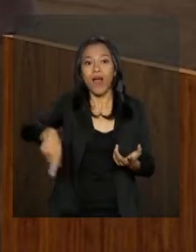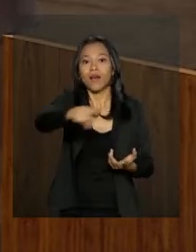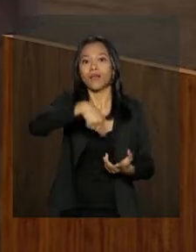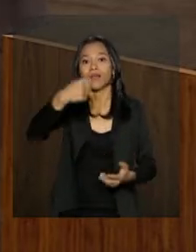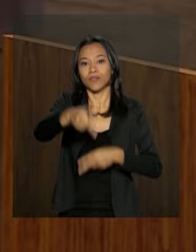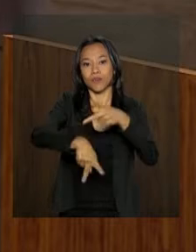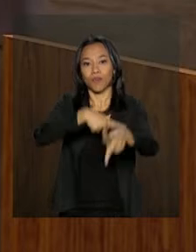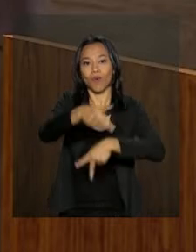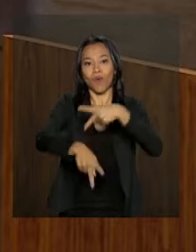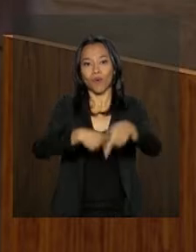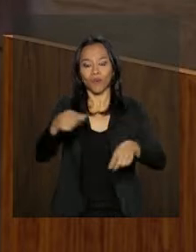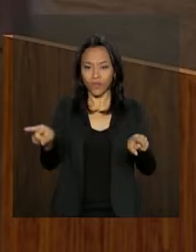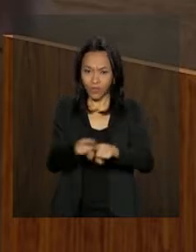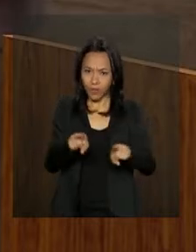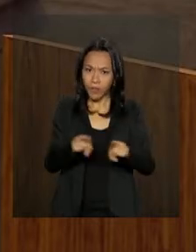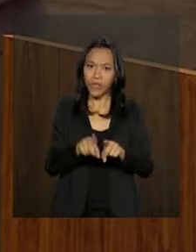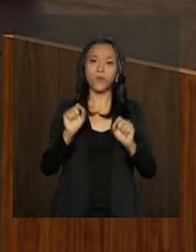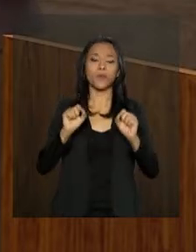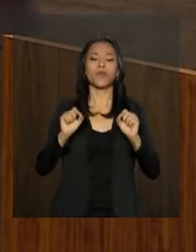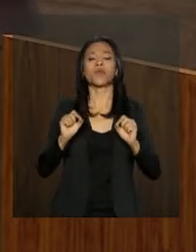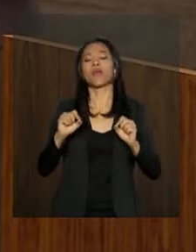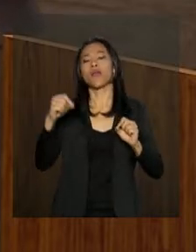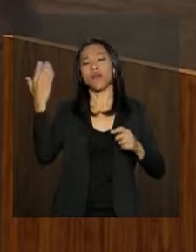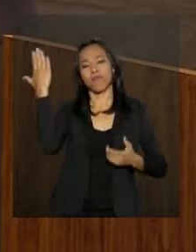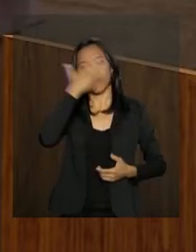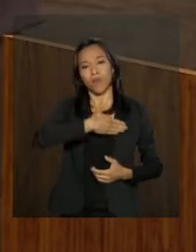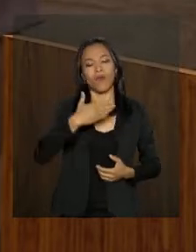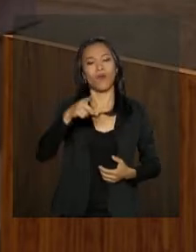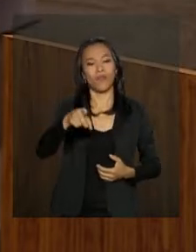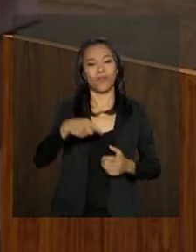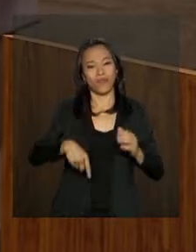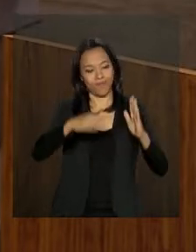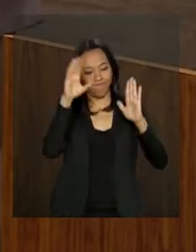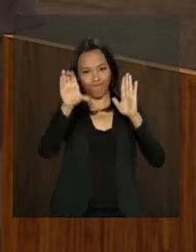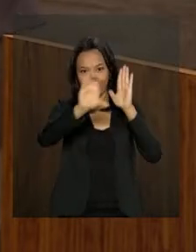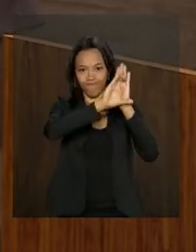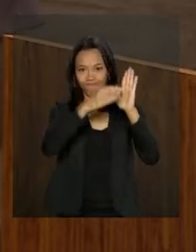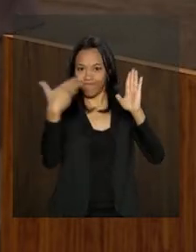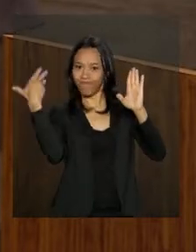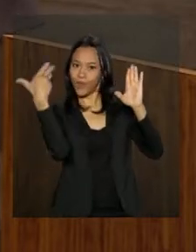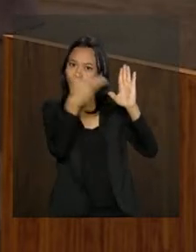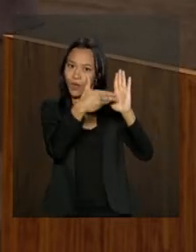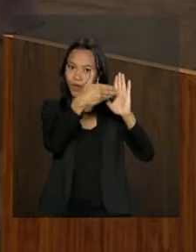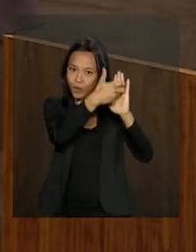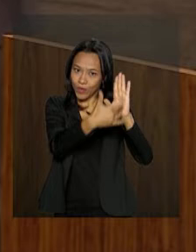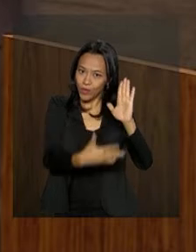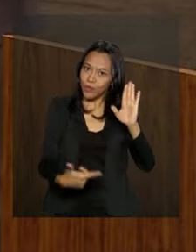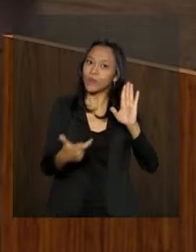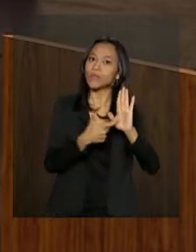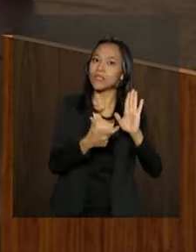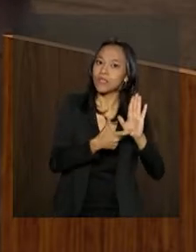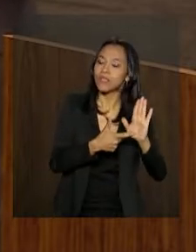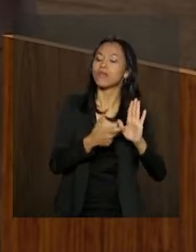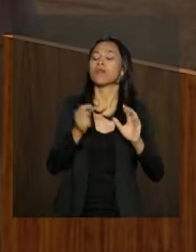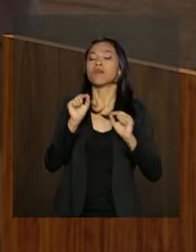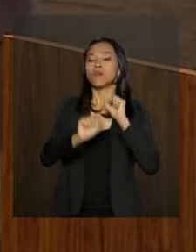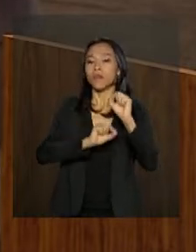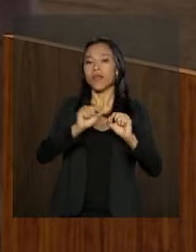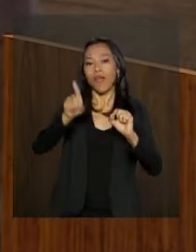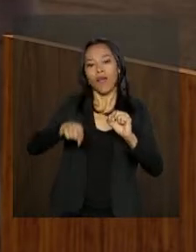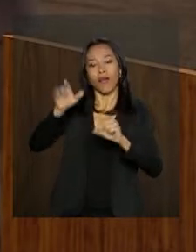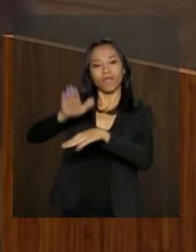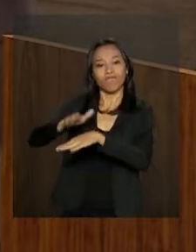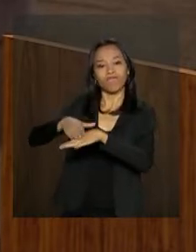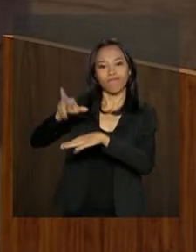atesta a superioridade da ordem constitucional, cuja primazia incumbe a